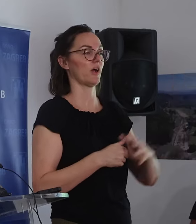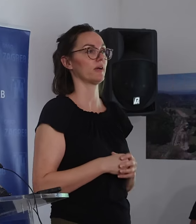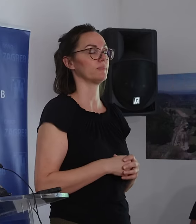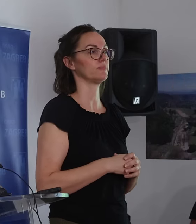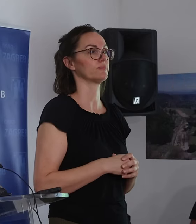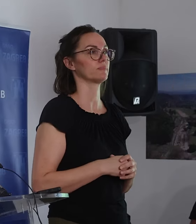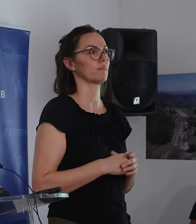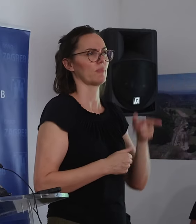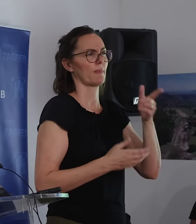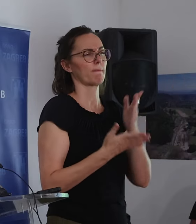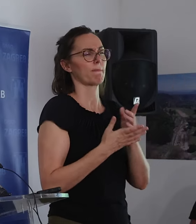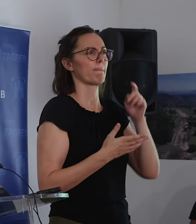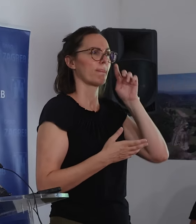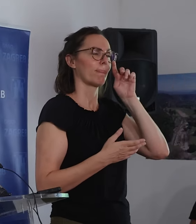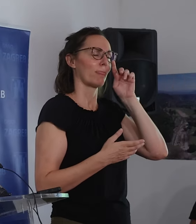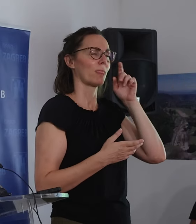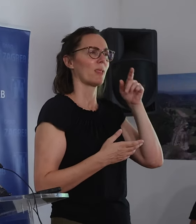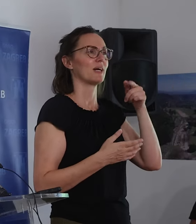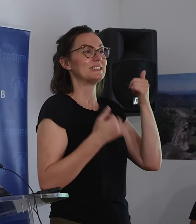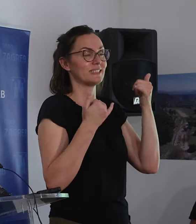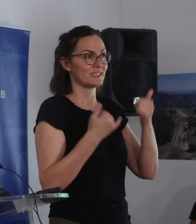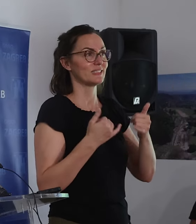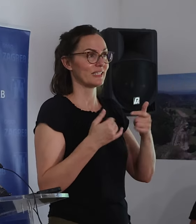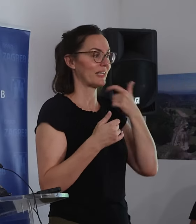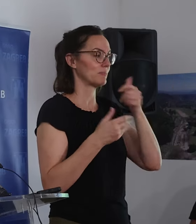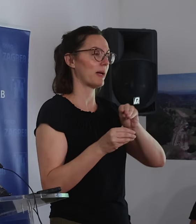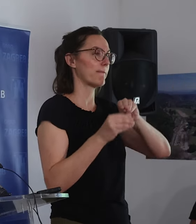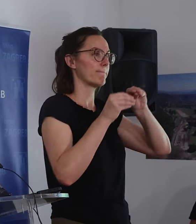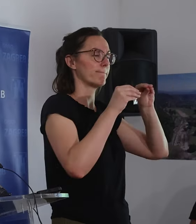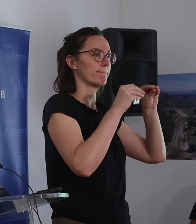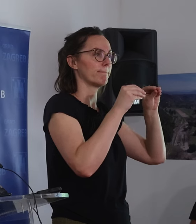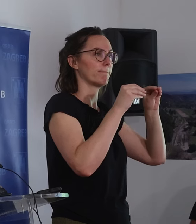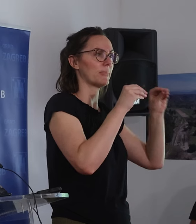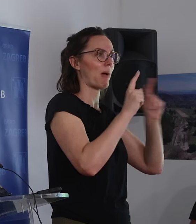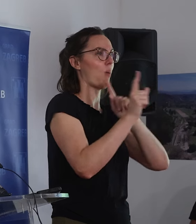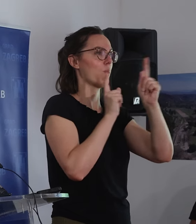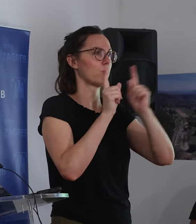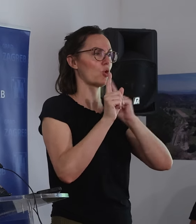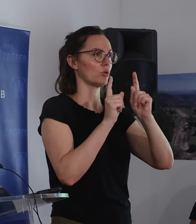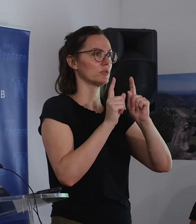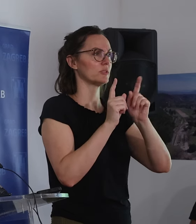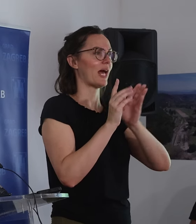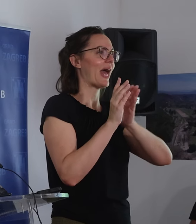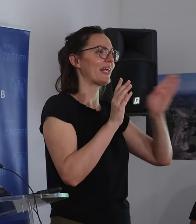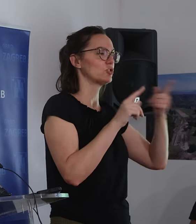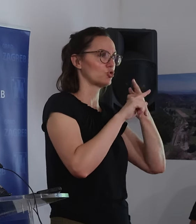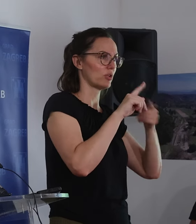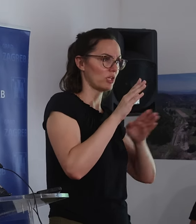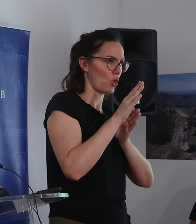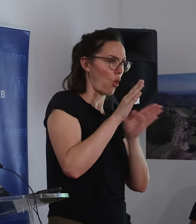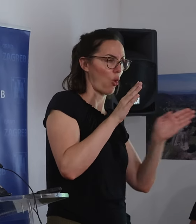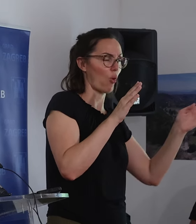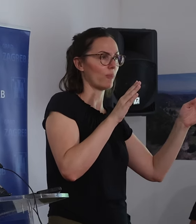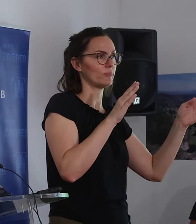Kao što znate, mislim u tom smislu, sada se prebacoje promet na istočni dio, ako se dobro